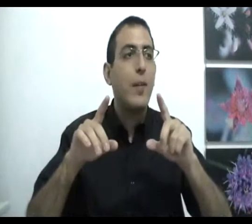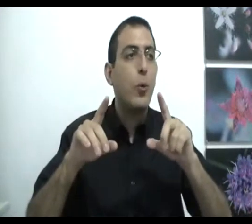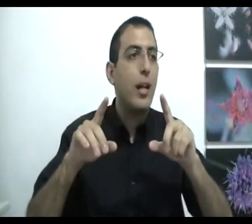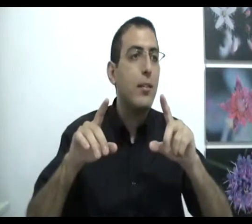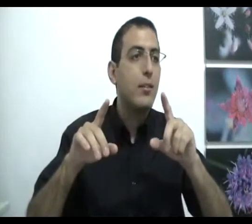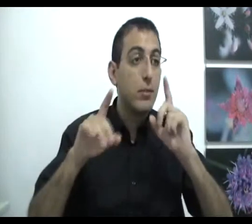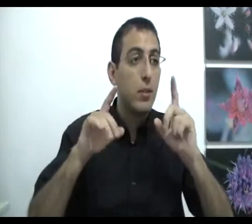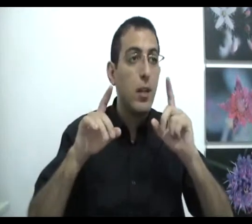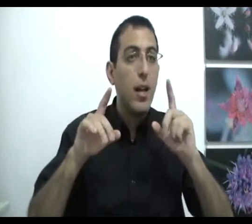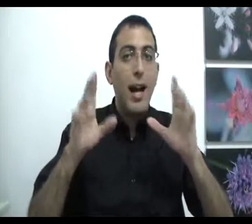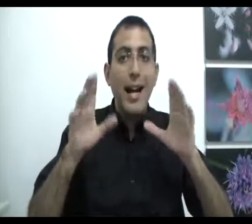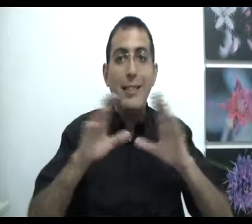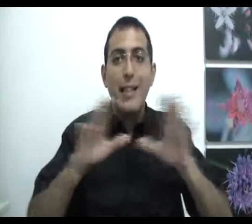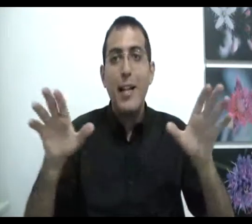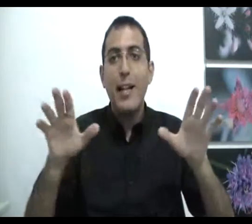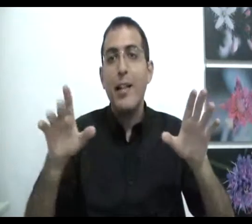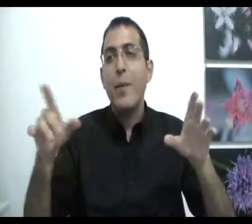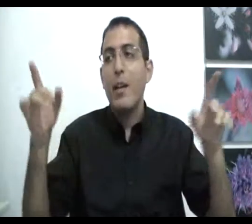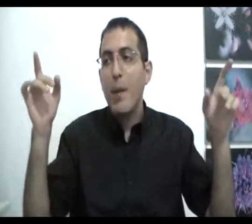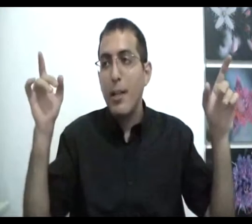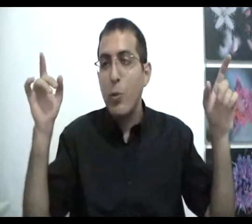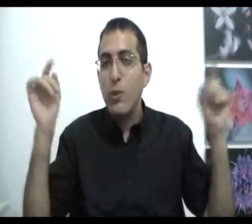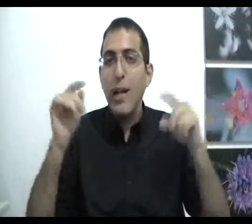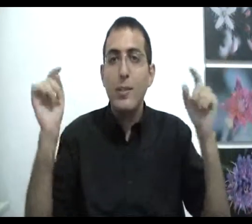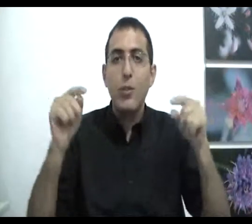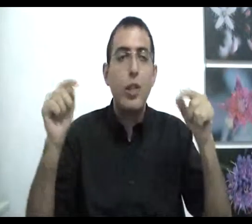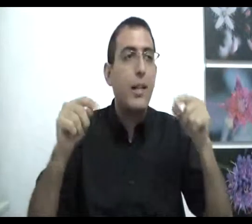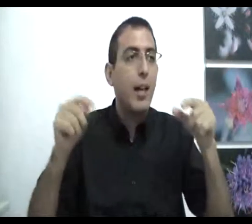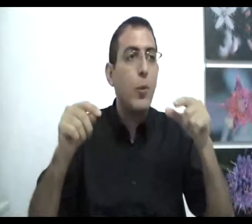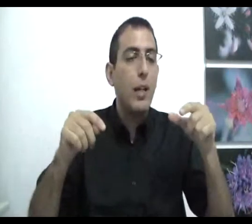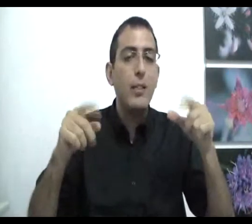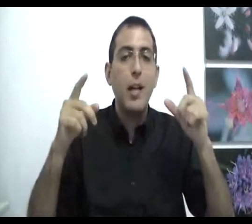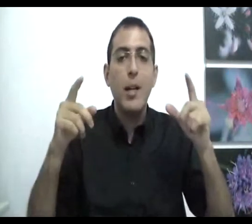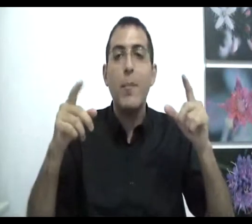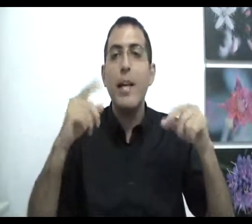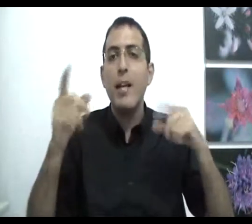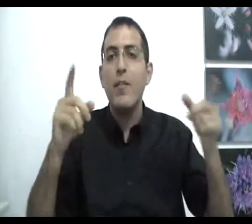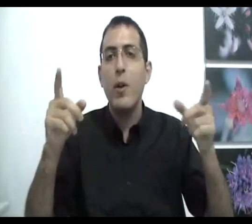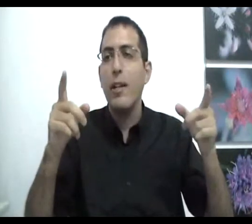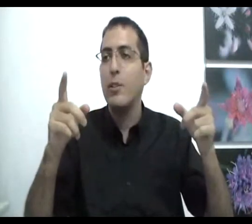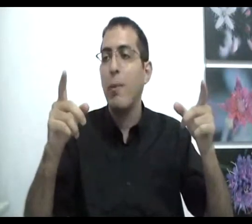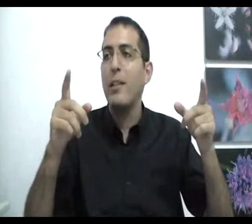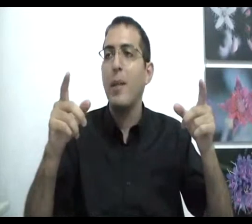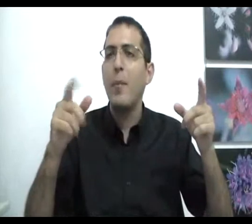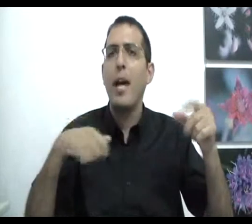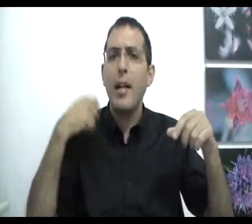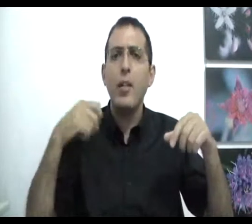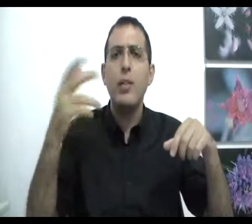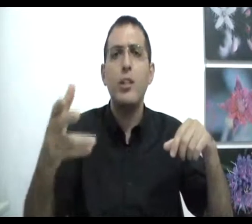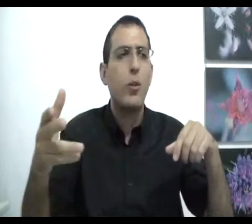המוחלט, אז זה אינן אחר לגמרי, בנקודה הזאת של ההיעדר המוחלט, שם גם אין אני ולא אני. זאת אומרת, אם אדם אומר, אני יודע שהכל